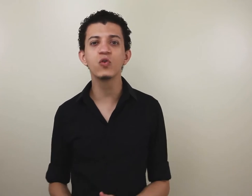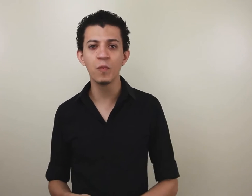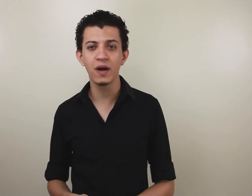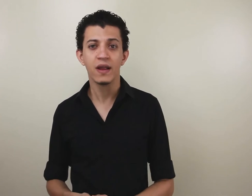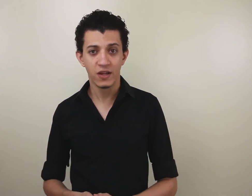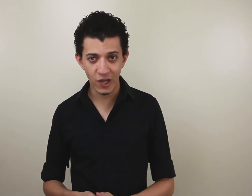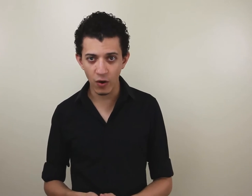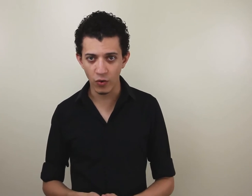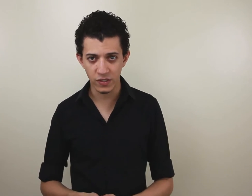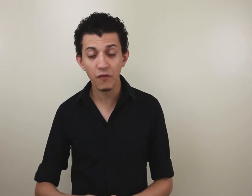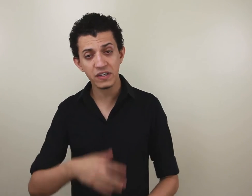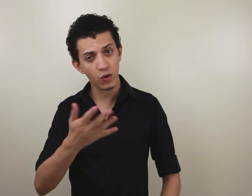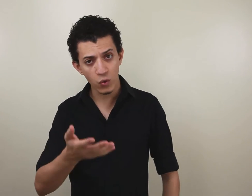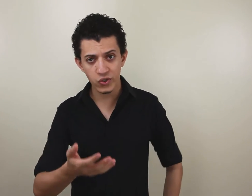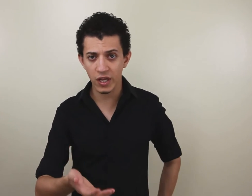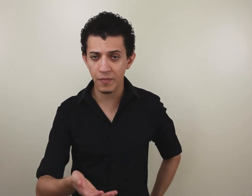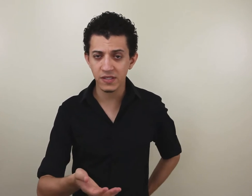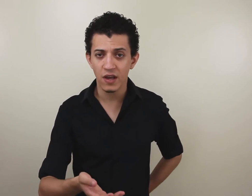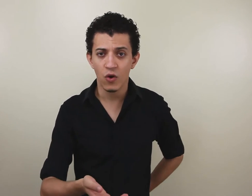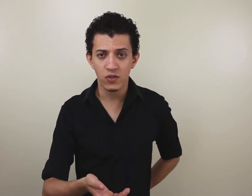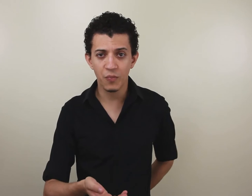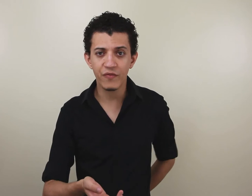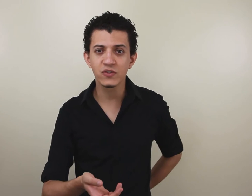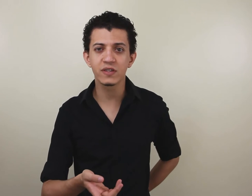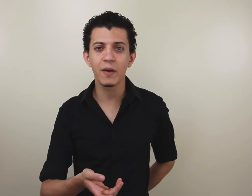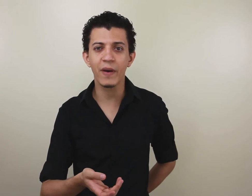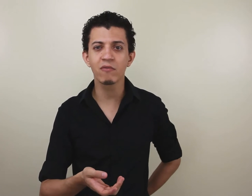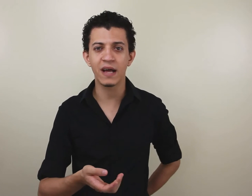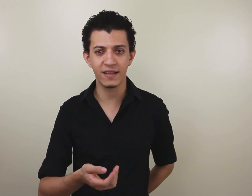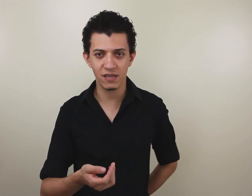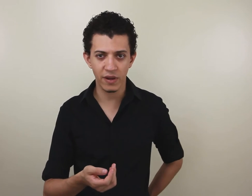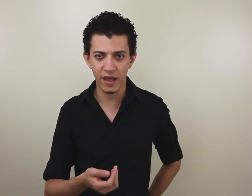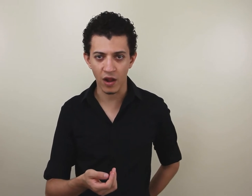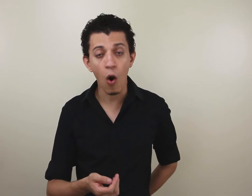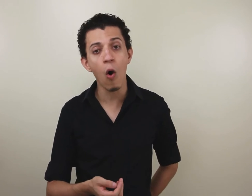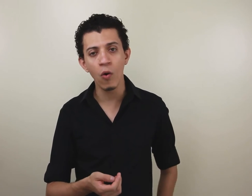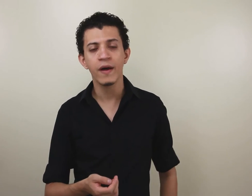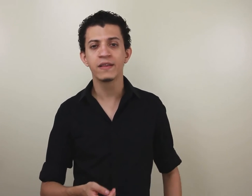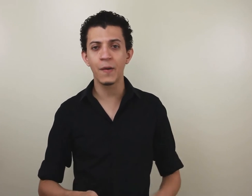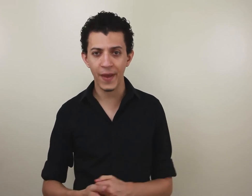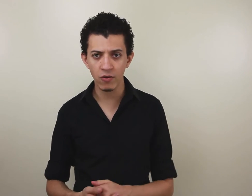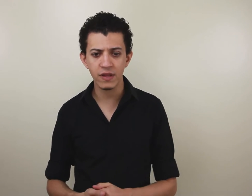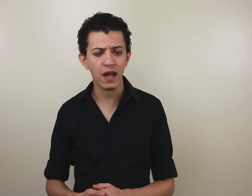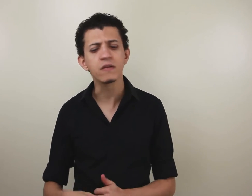turma de alunos. Talvez seu curso de Libras, seu professor tenha perguntado dessa maneira. Ou tenha perguntado.